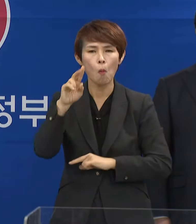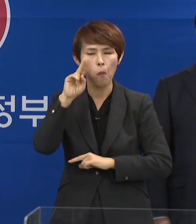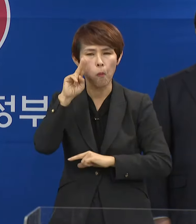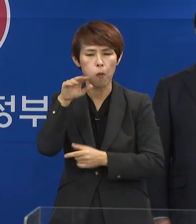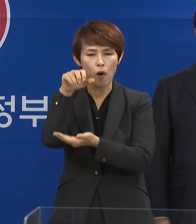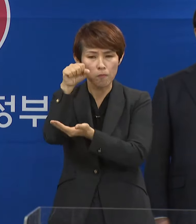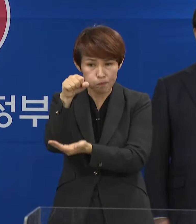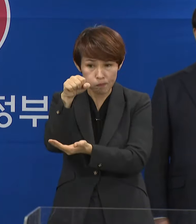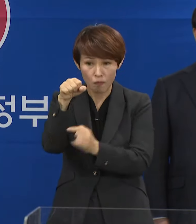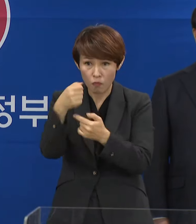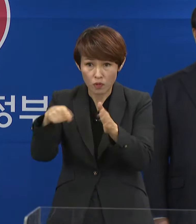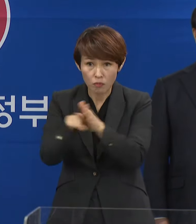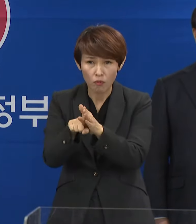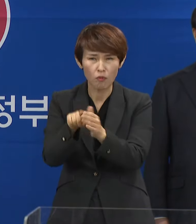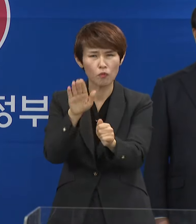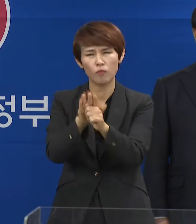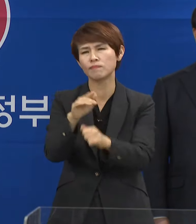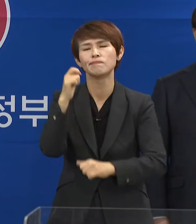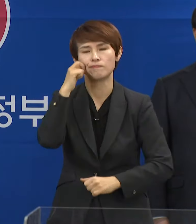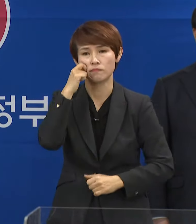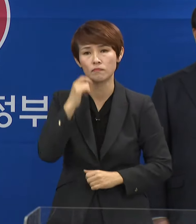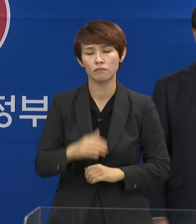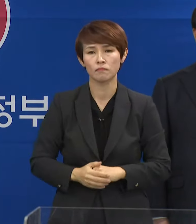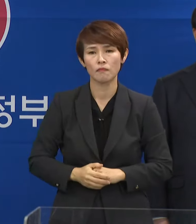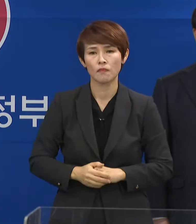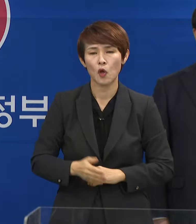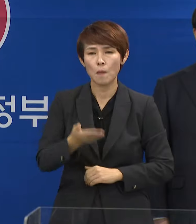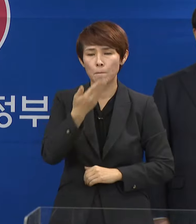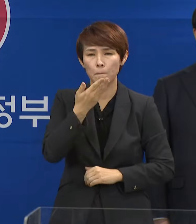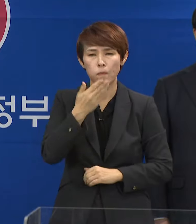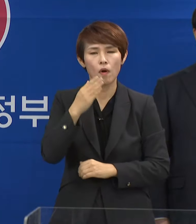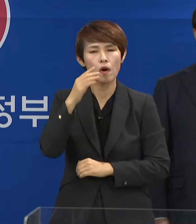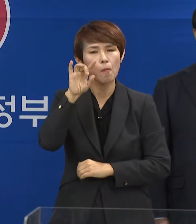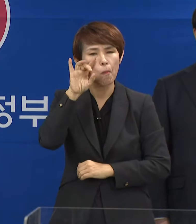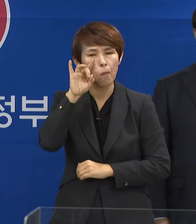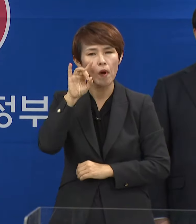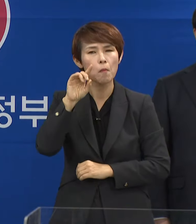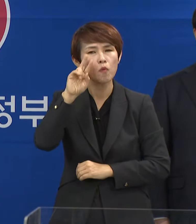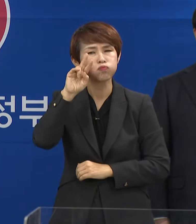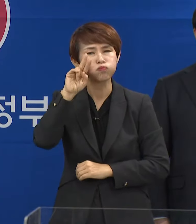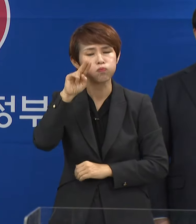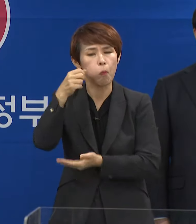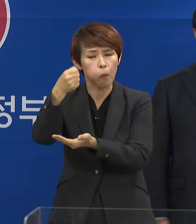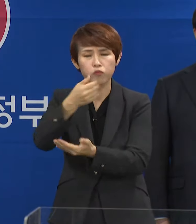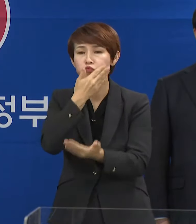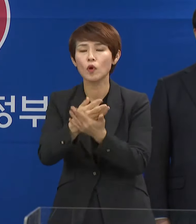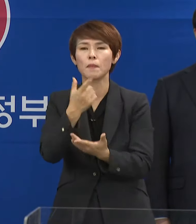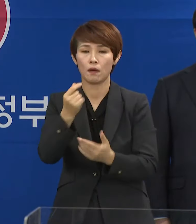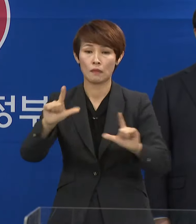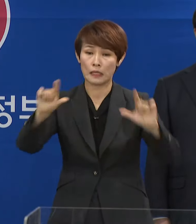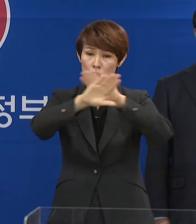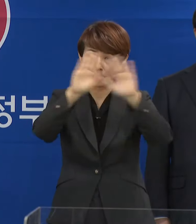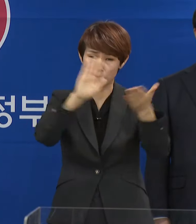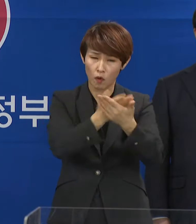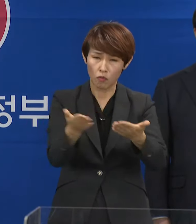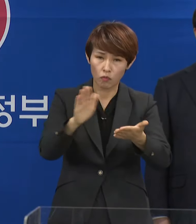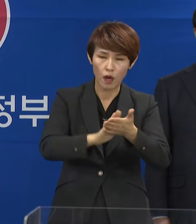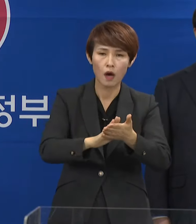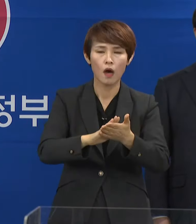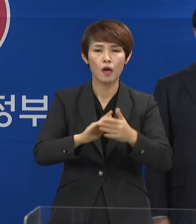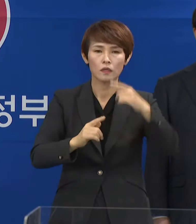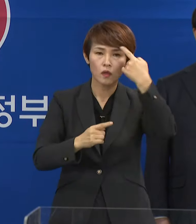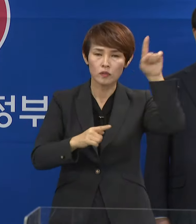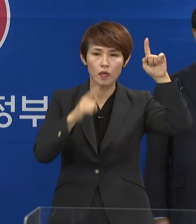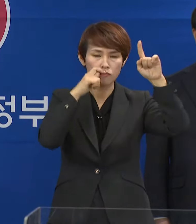결코 도움이 되지 않습니다. 식량 안보는 물론 중요합니다. 최근의 기후변화와 우크라이나